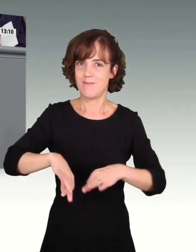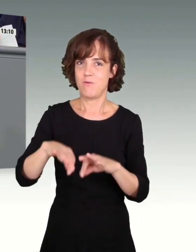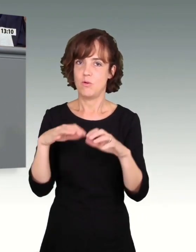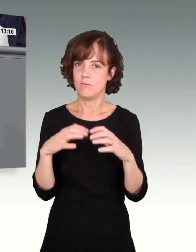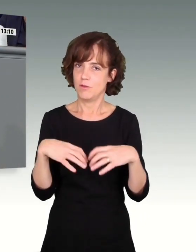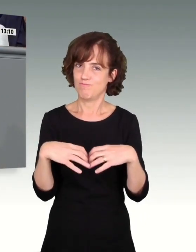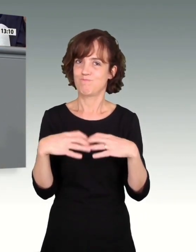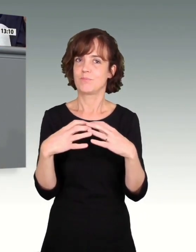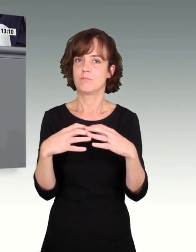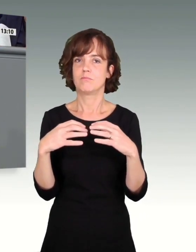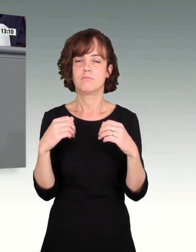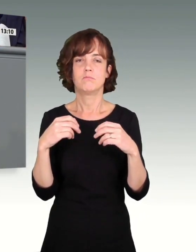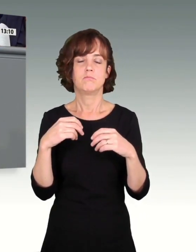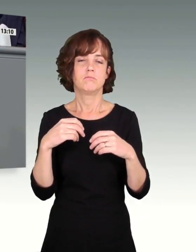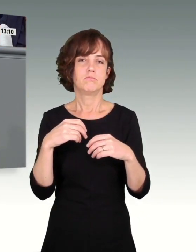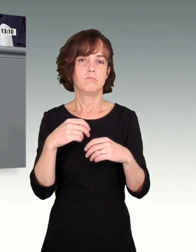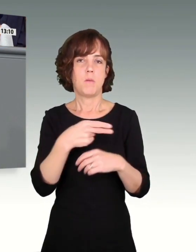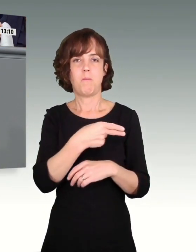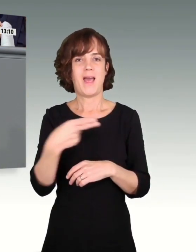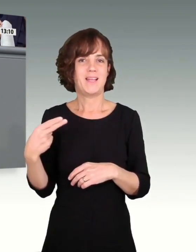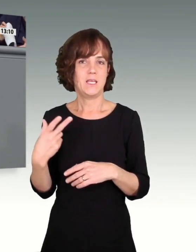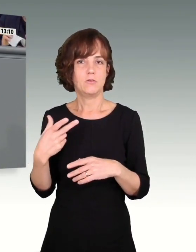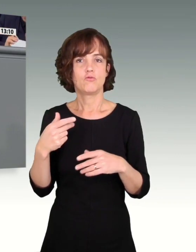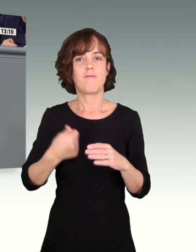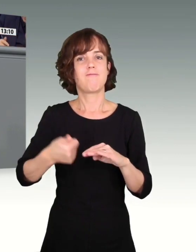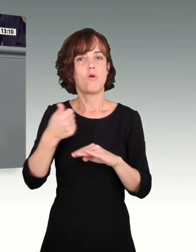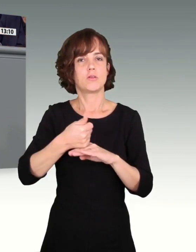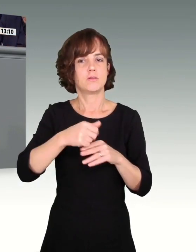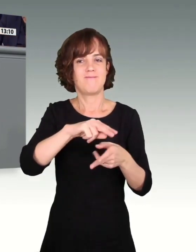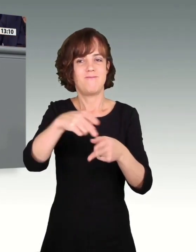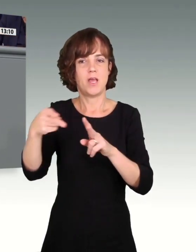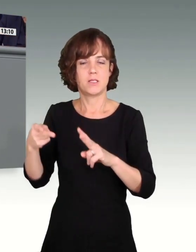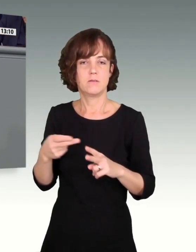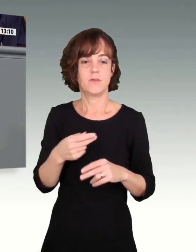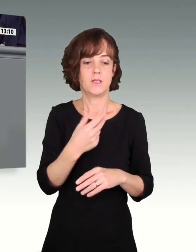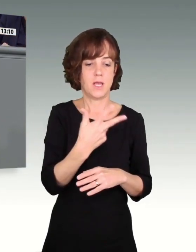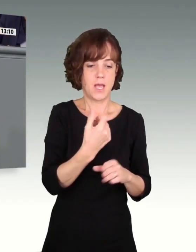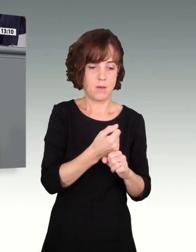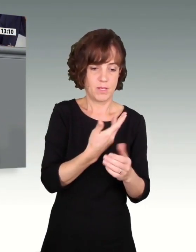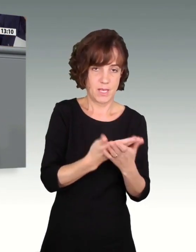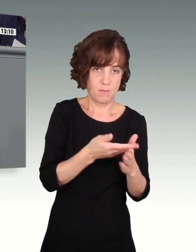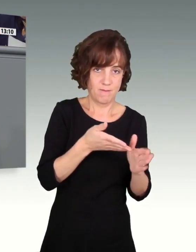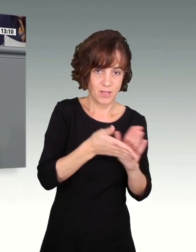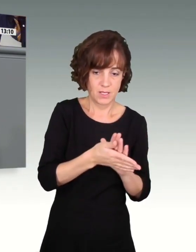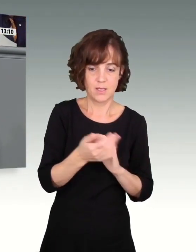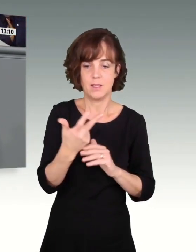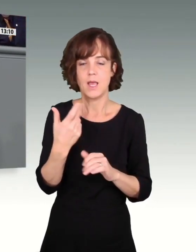paritätisch, mit einem wechselnden Vorsitzenden als siebte Person, drei Arbeitgebervertreter, drei Arbeitnehmervertreter,